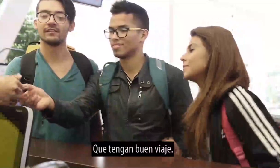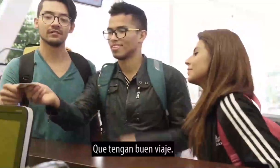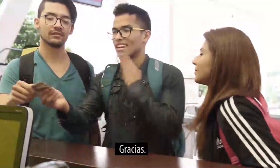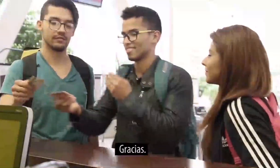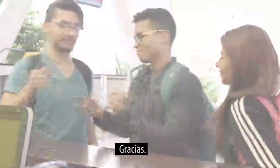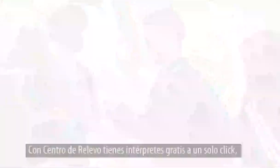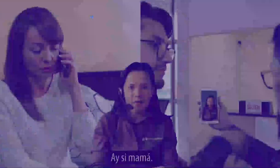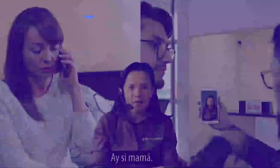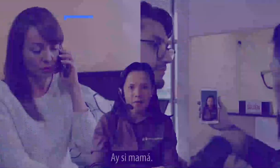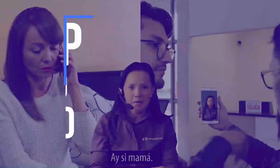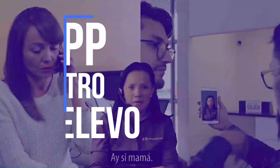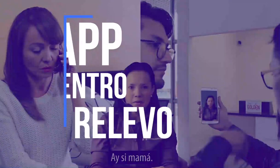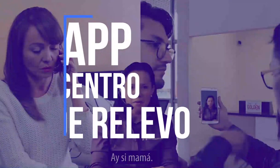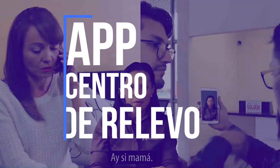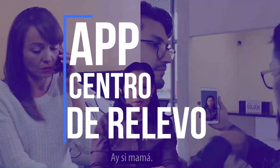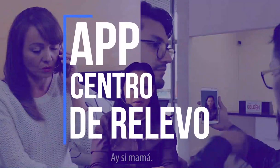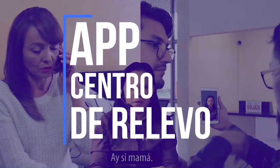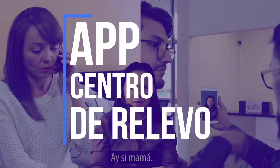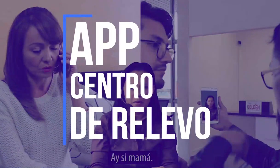mamá, besa app centro de relevo